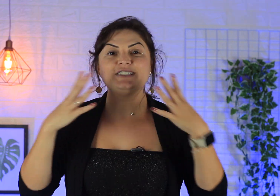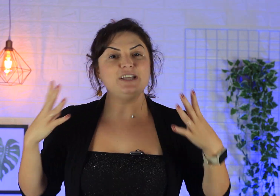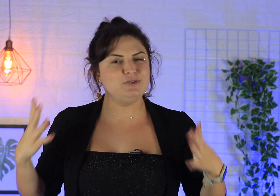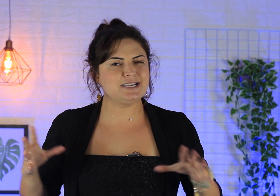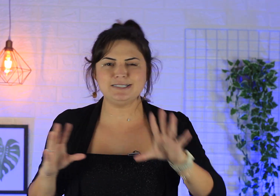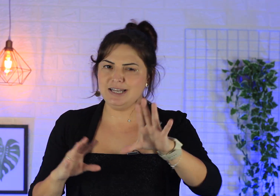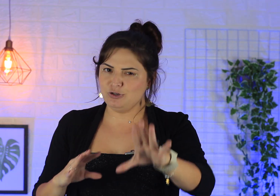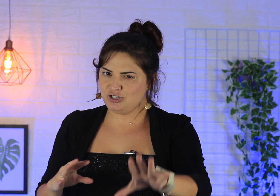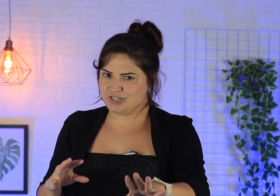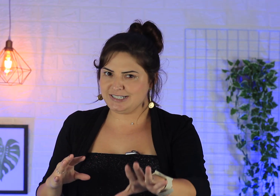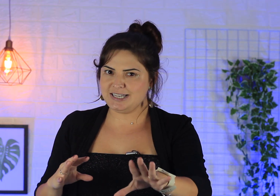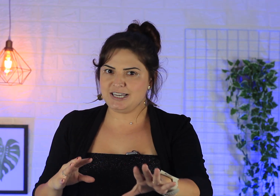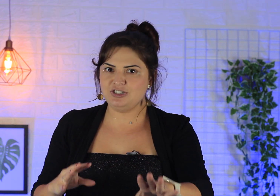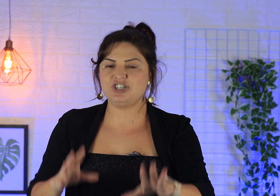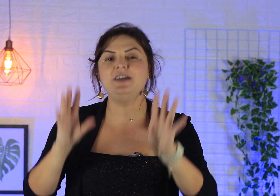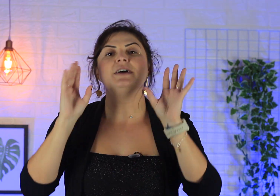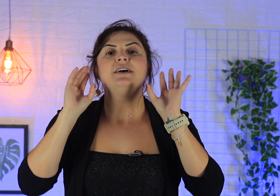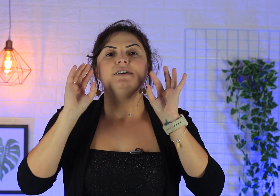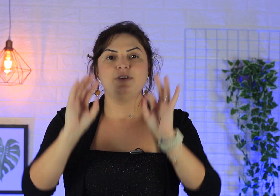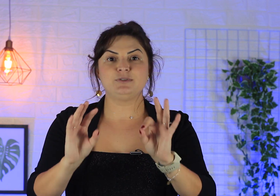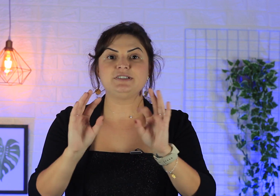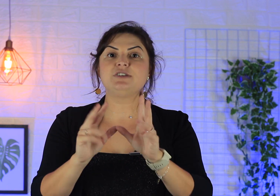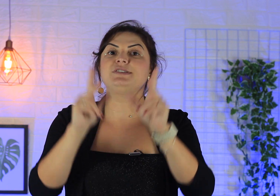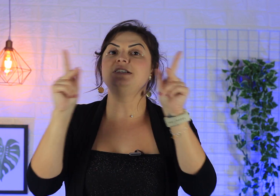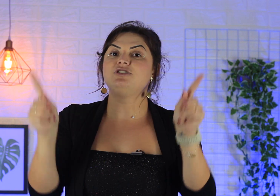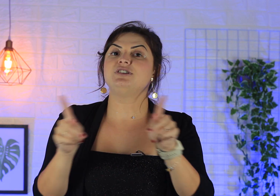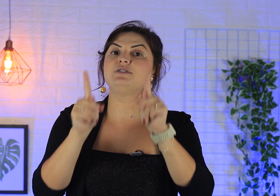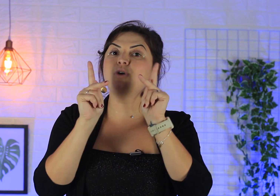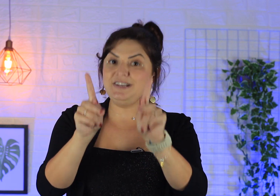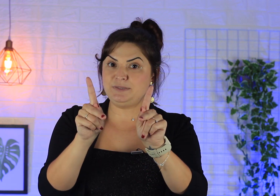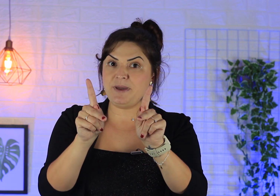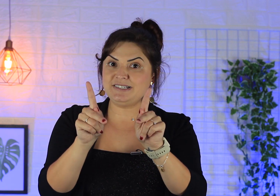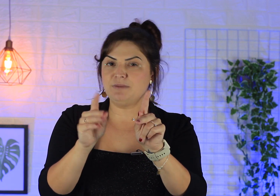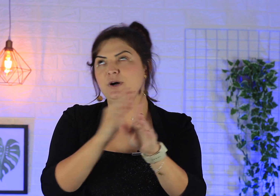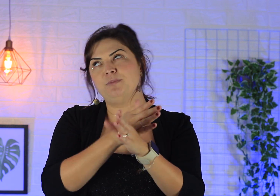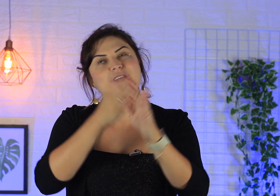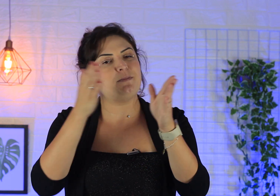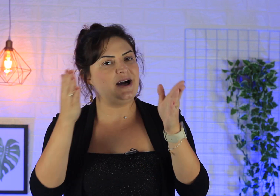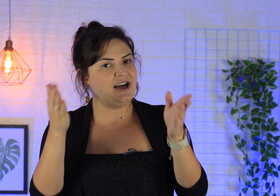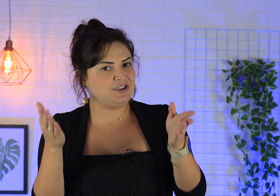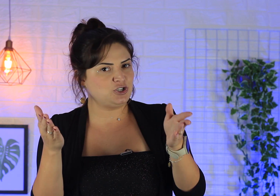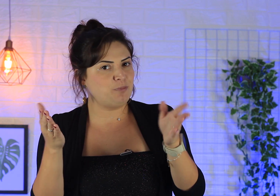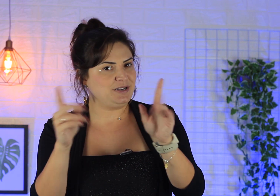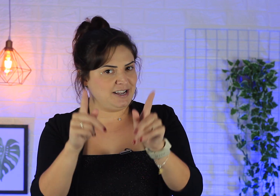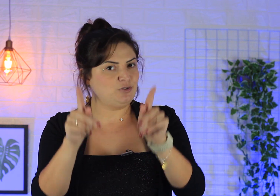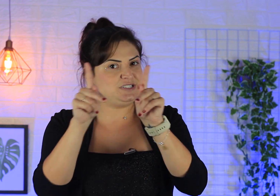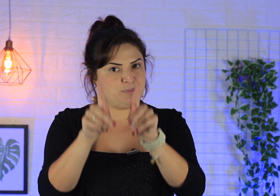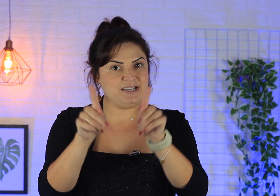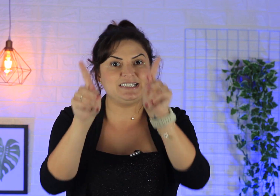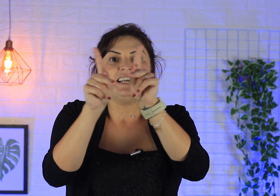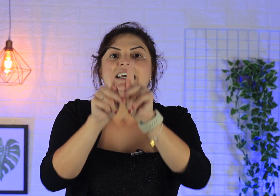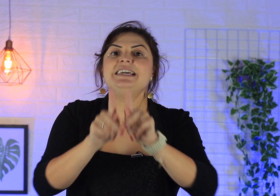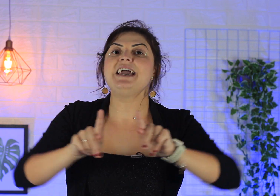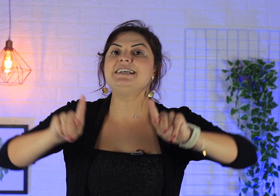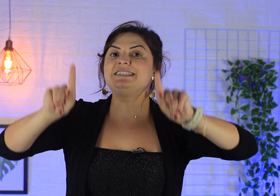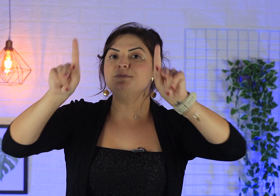você não esquecer ele no dia seguinte, vamos fazer o seguinte, dois P's na mão porque a palavra shopping tem dois P's e esse